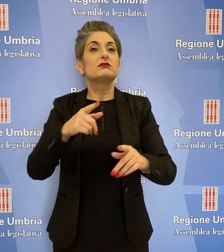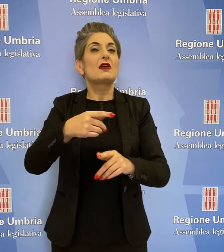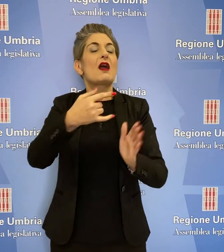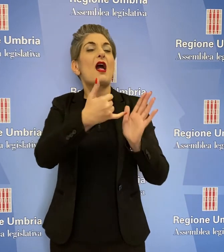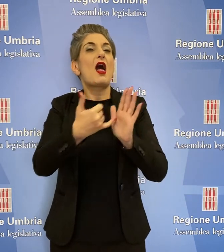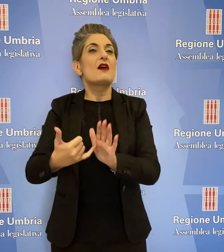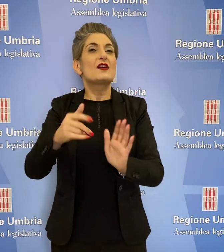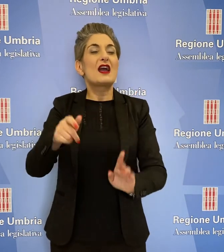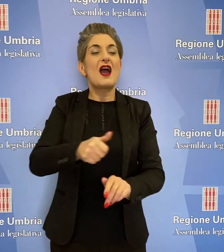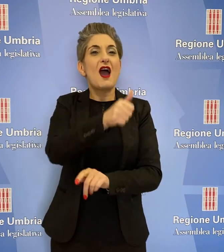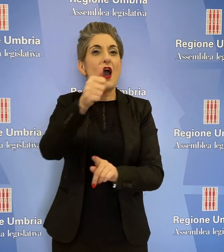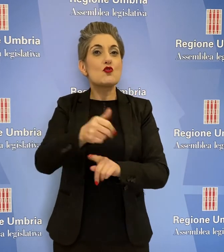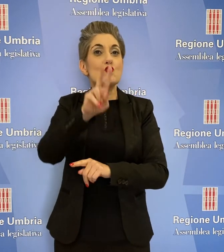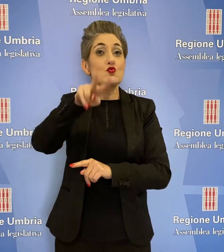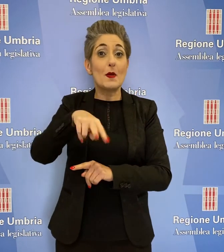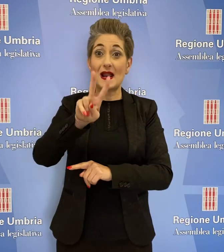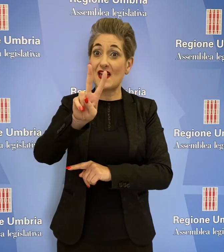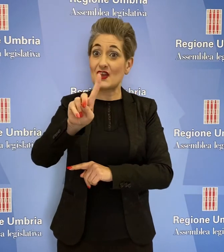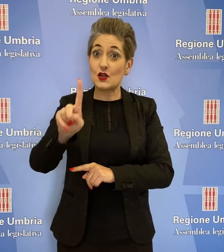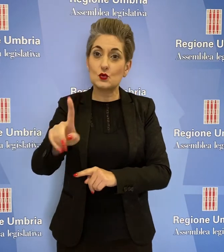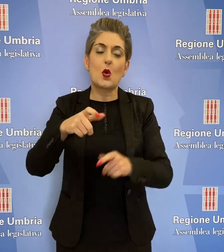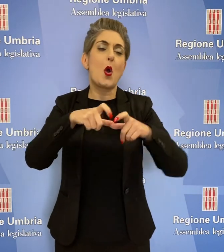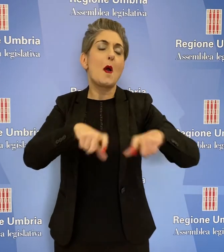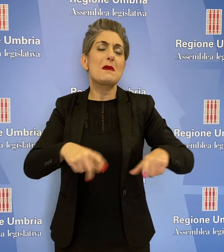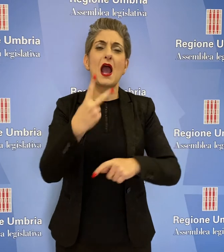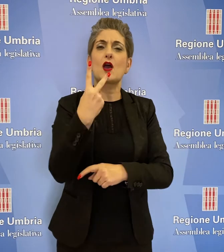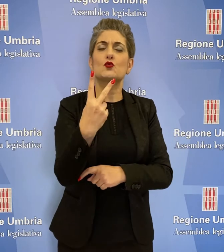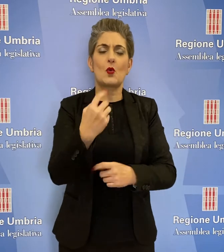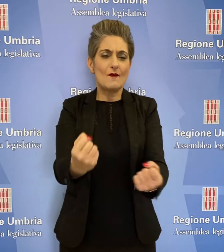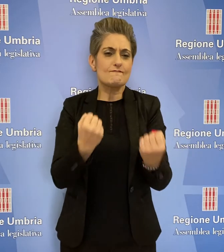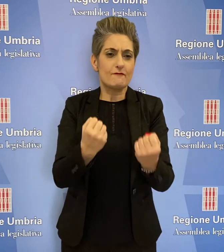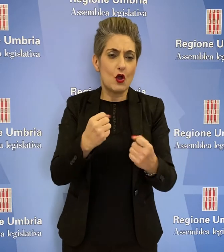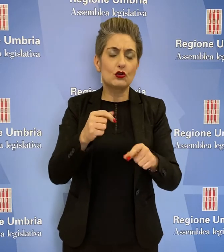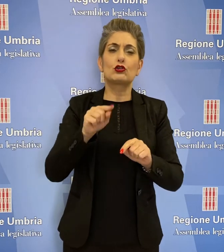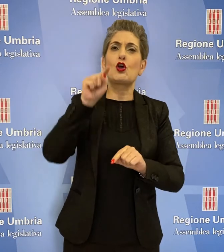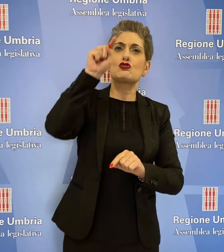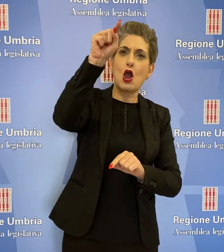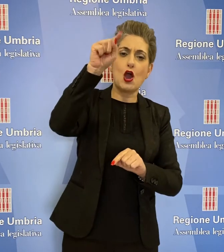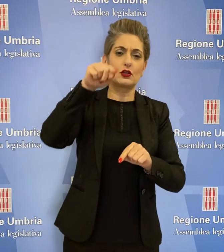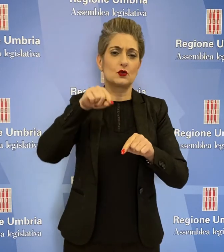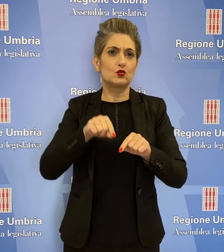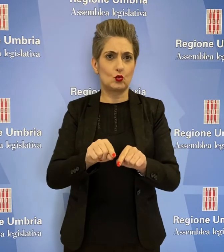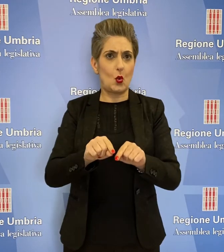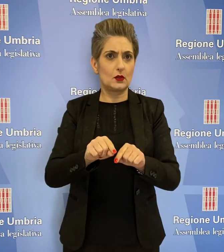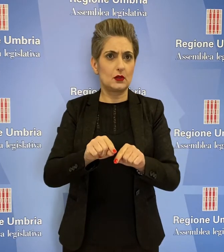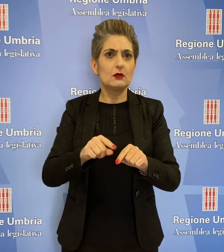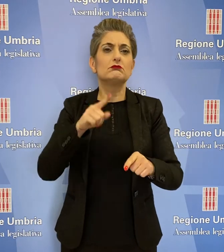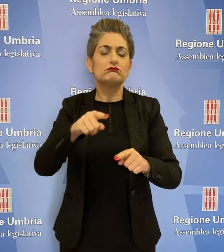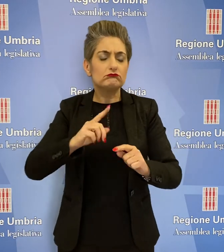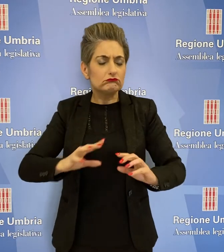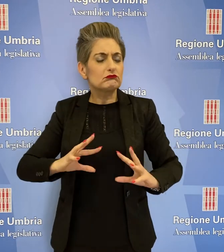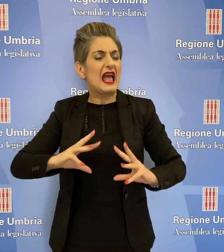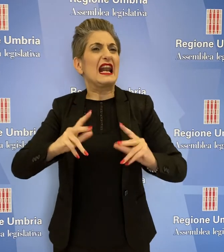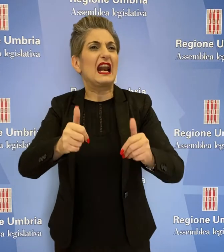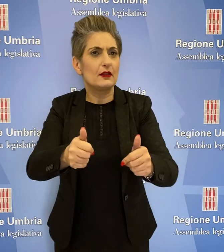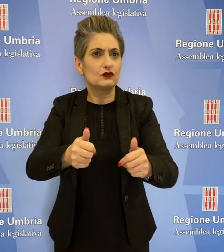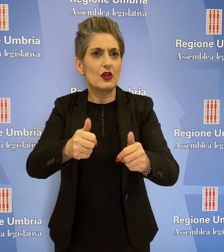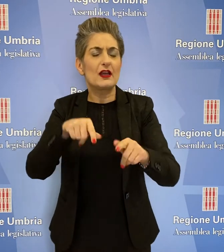avremo due banche forti a nord e a sud, un assetto che con il rilancio che stiamo attuando